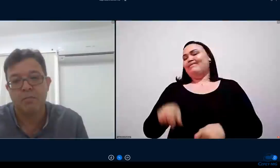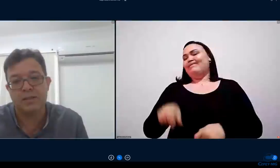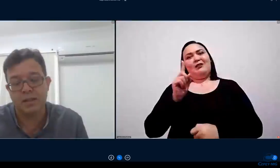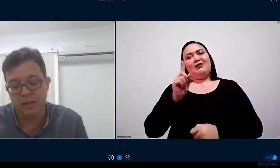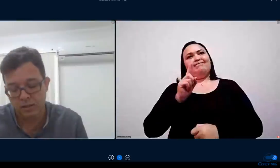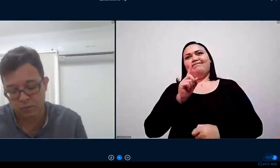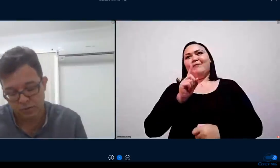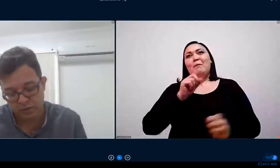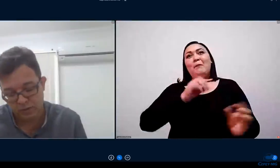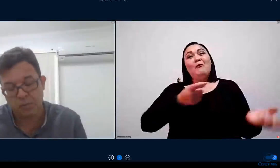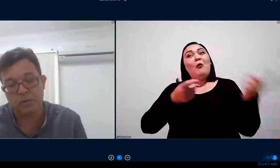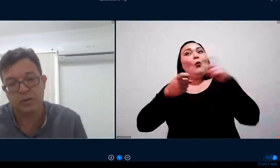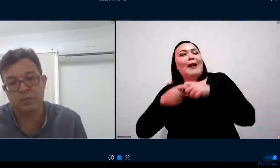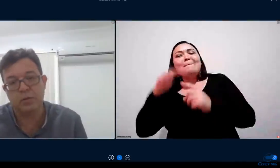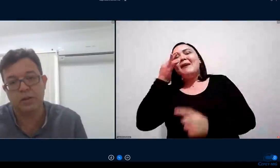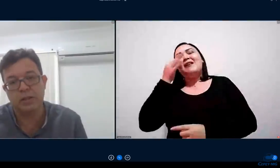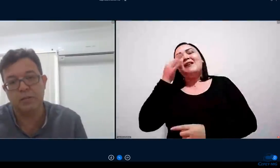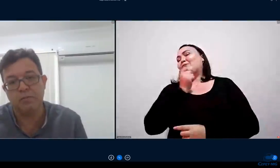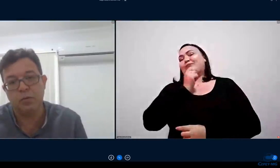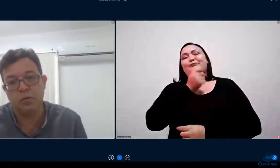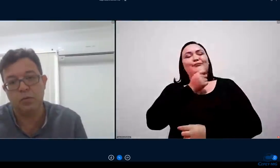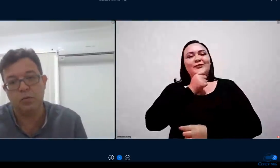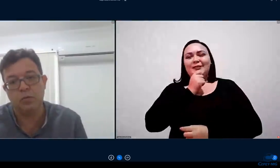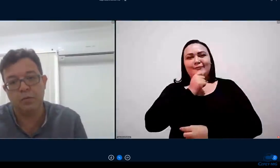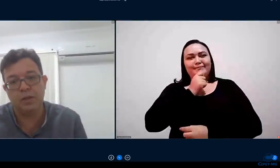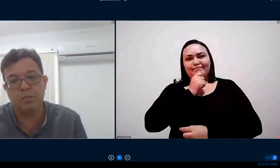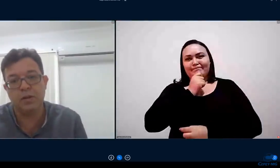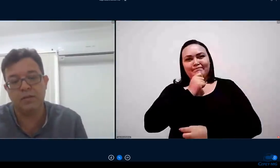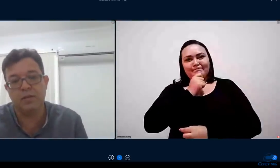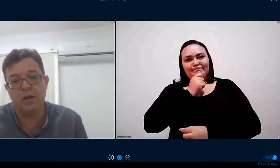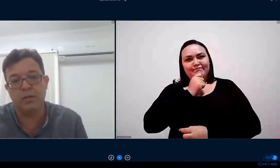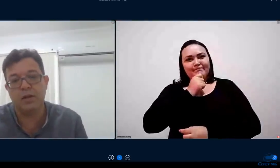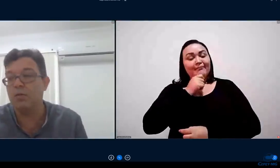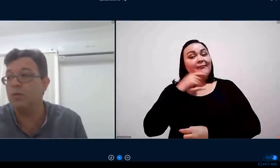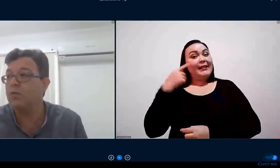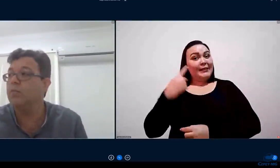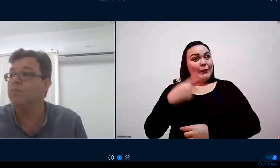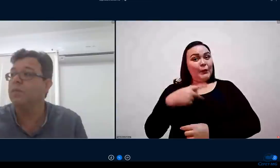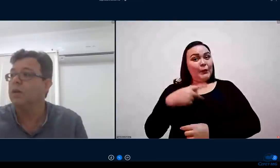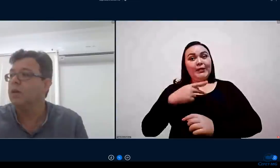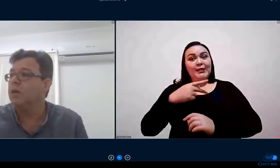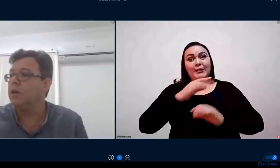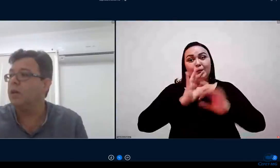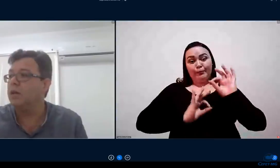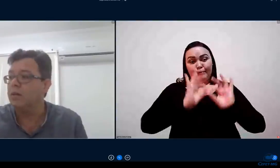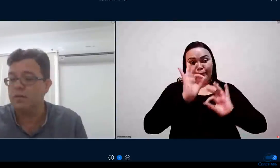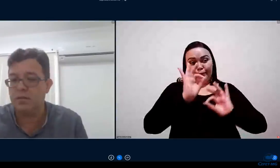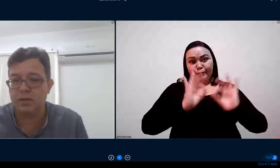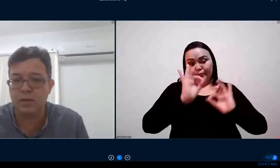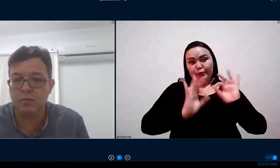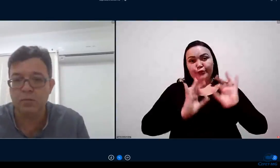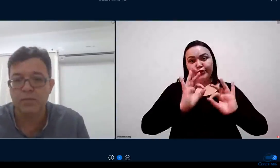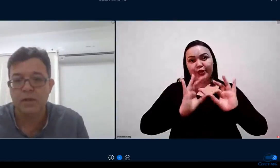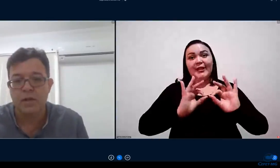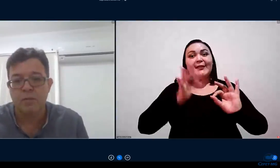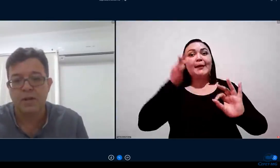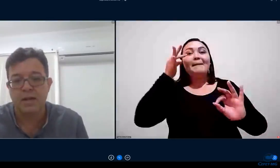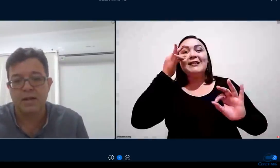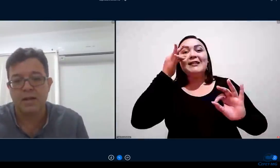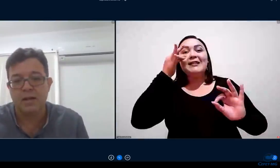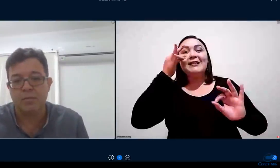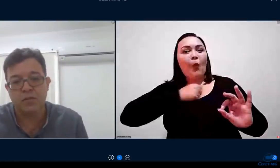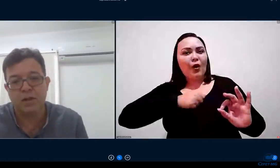mas teríamos nesse programa um momento presencial em agosto e em setembro